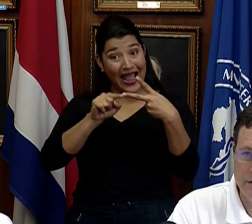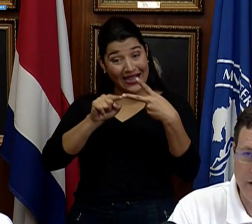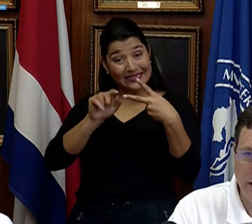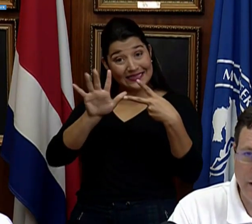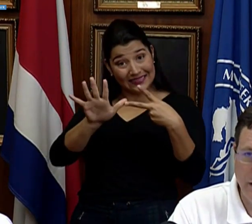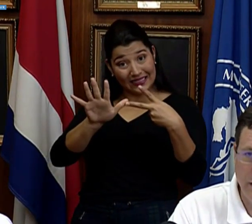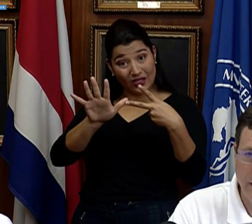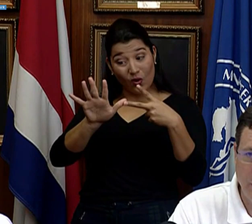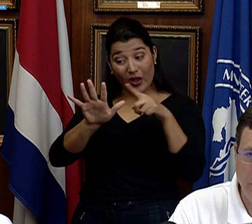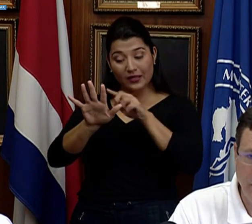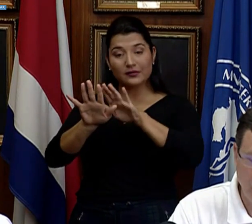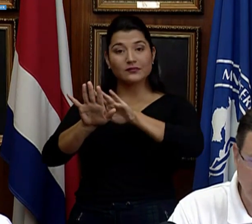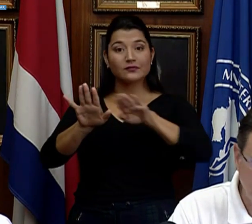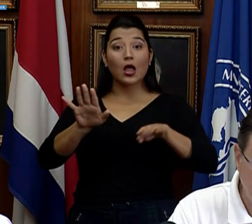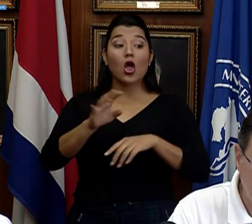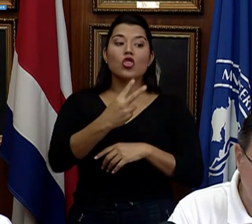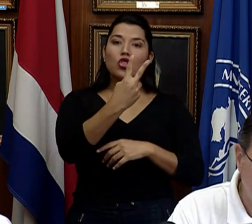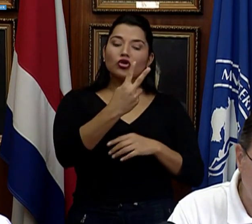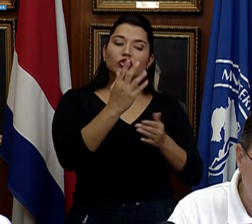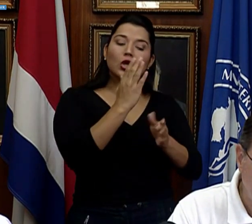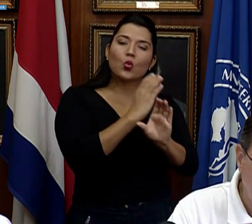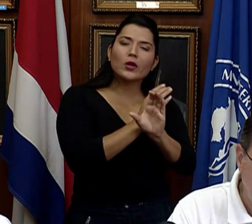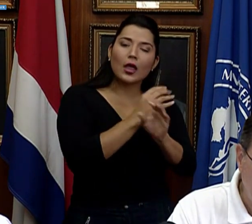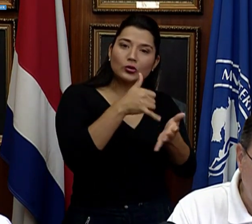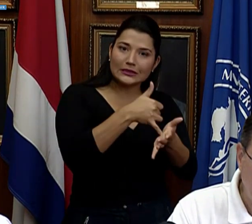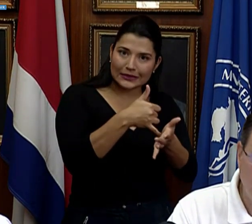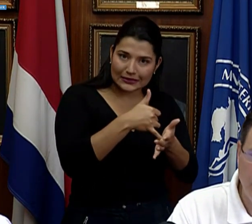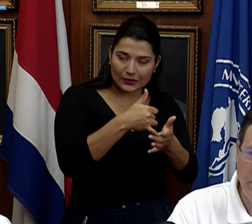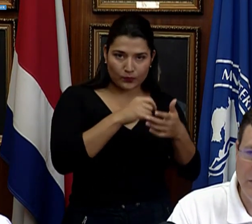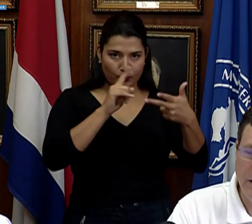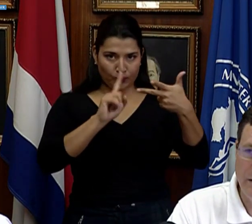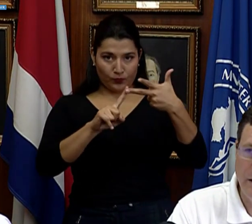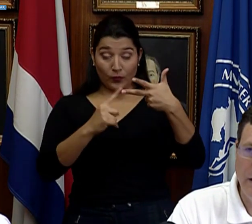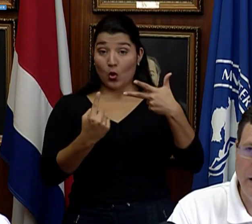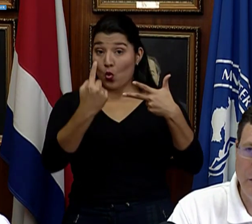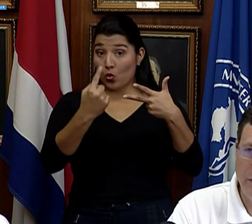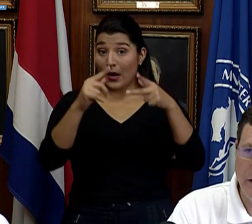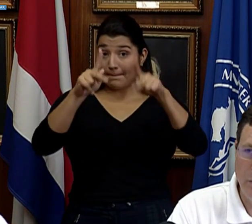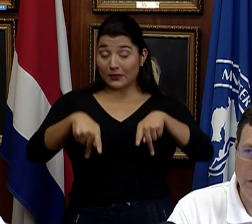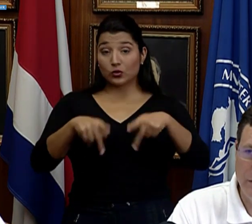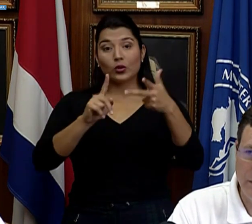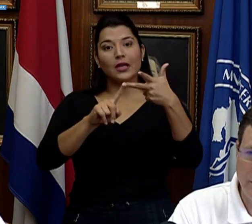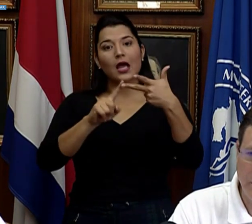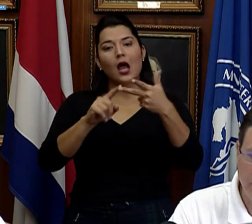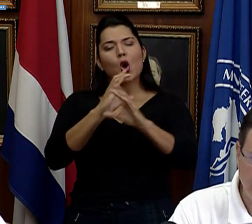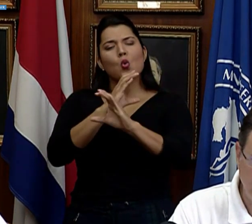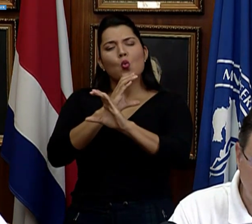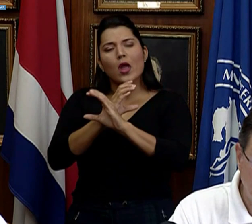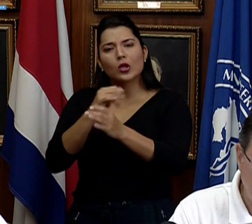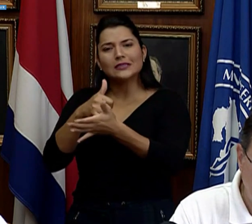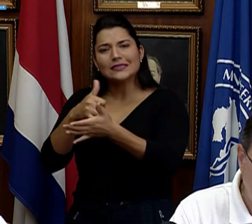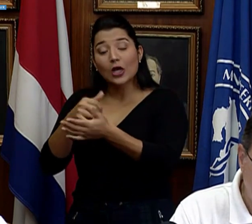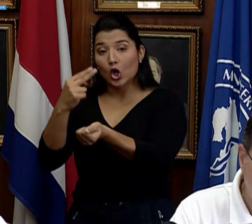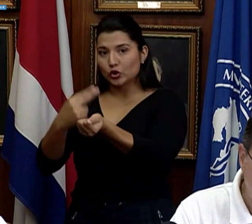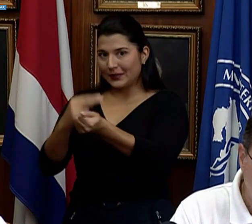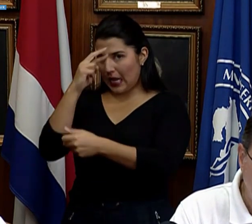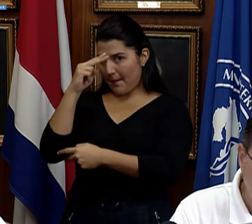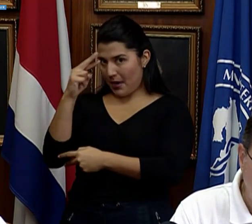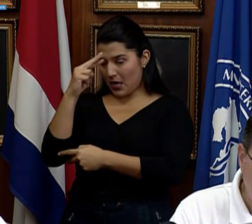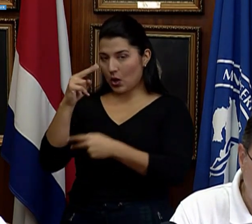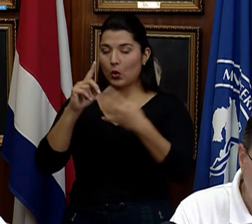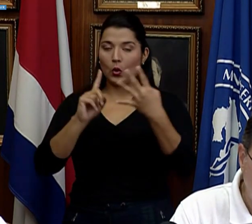dos están en la unidad de cuidados intensivos. Hay un paciente en la unidad de cuidados intensivos del Hospital México.